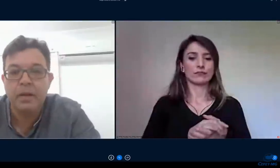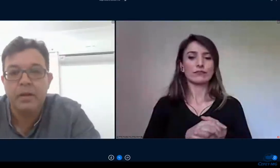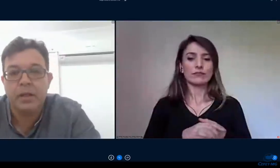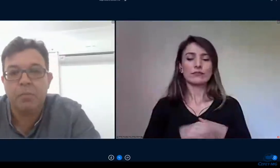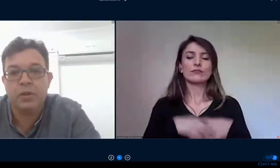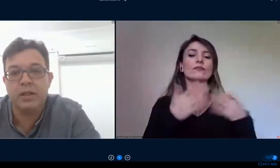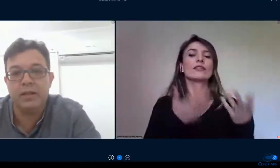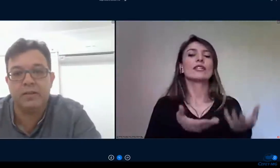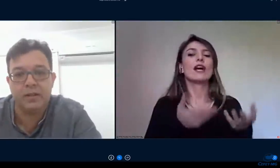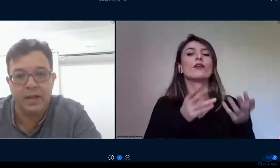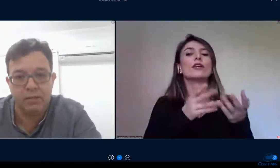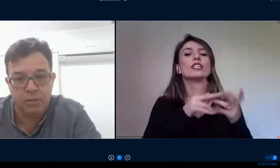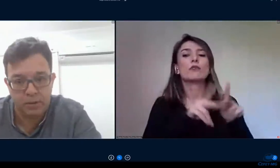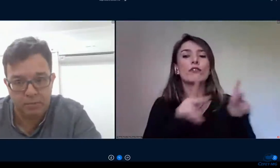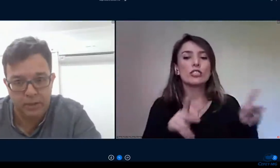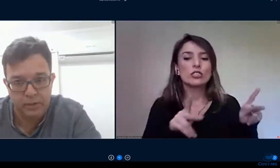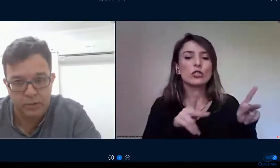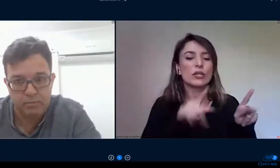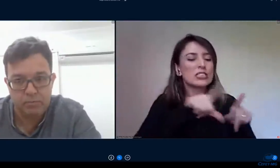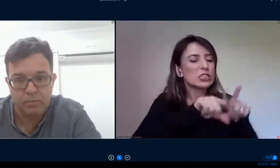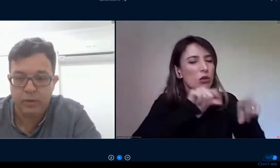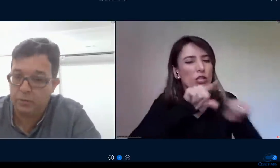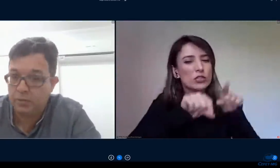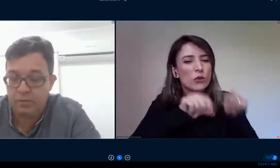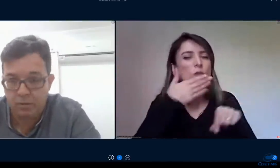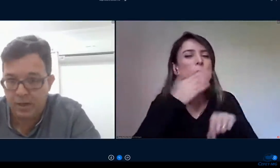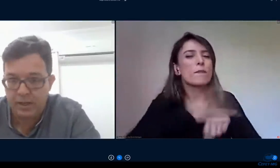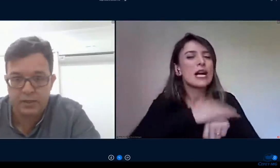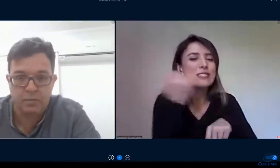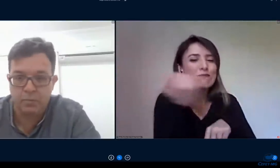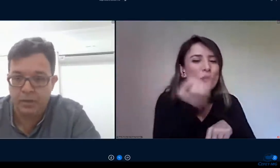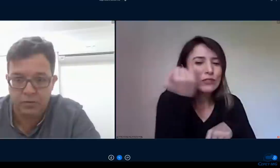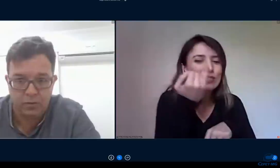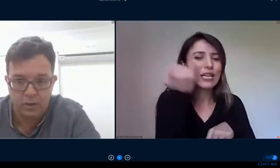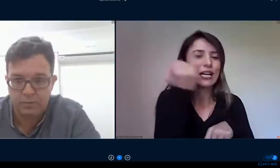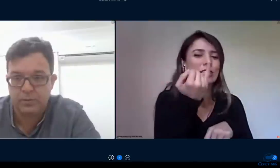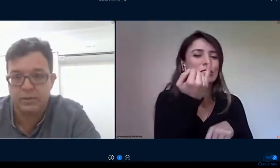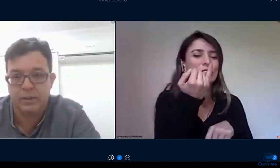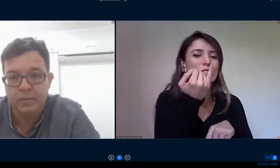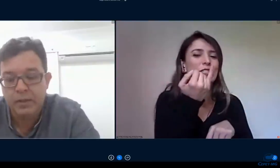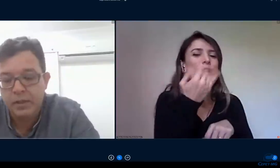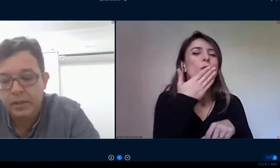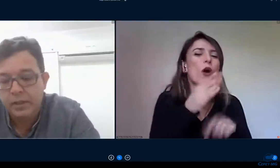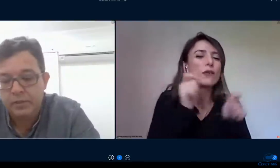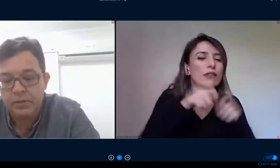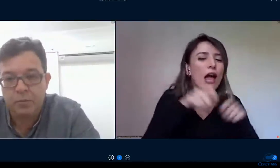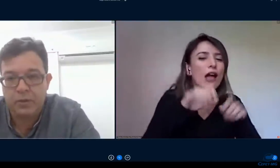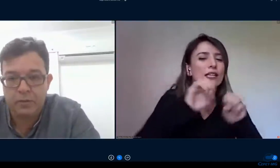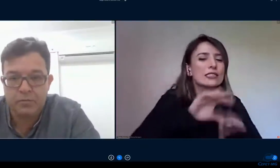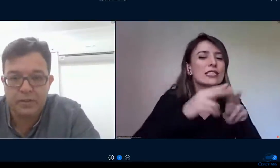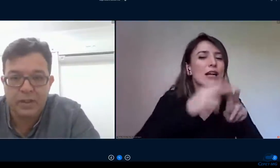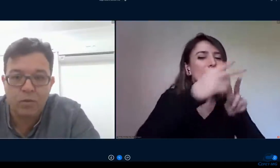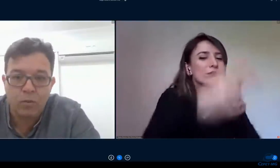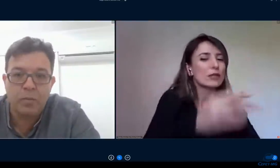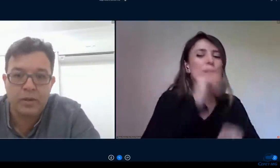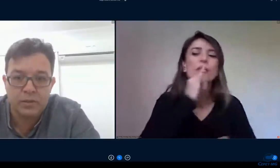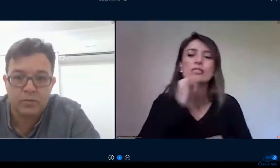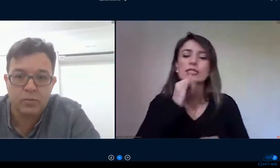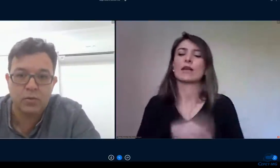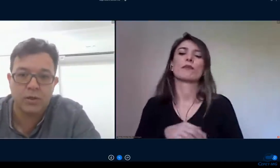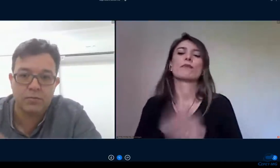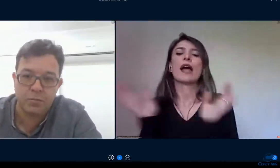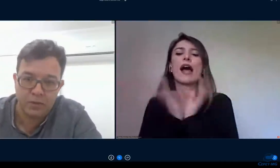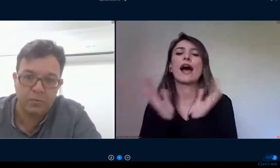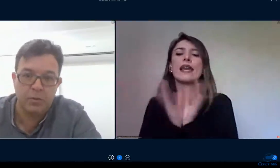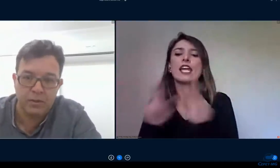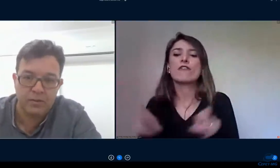e que poderia ser dado remotamente por exemplo na informática por meio de softwares tivemos por exemplo que fazer a compra